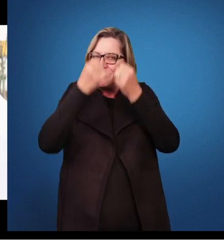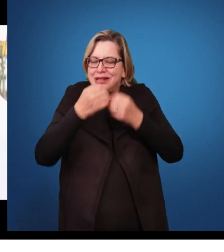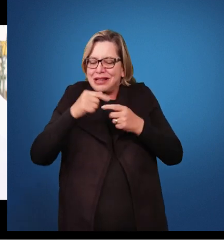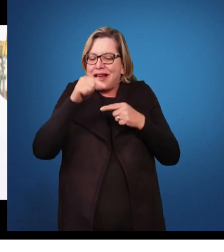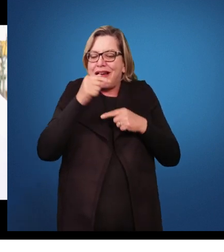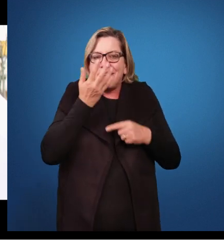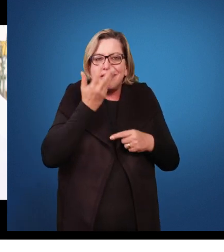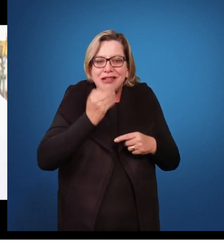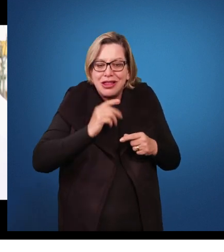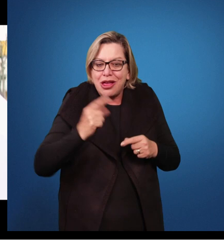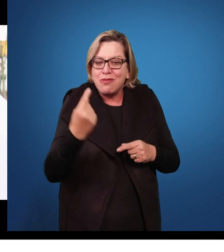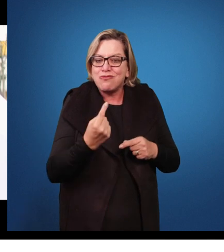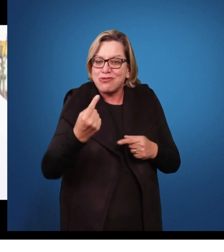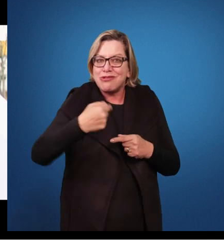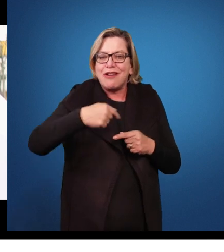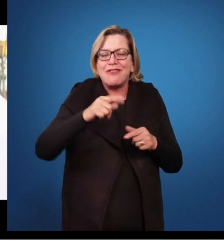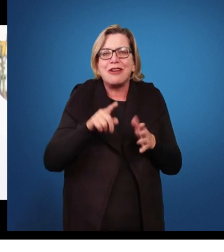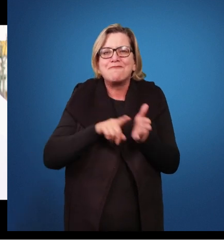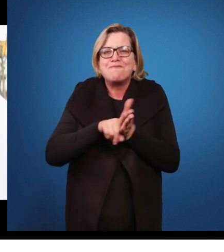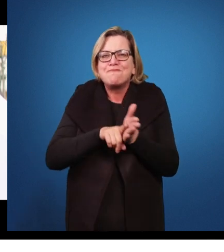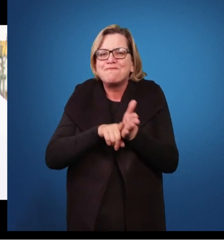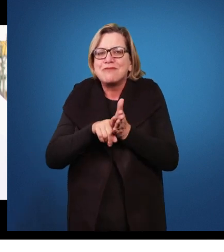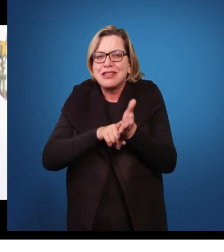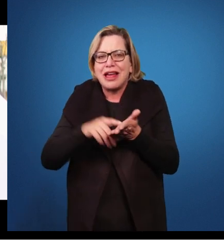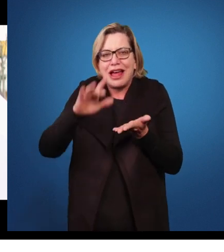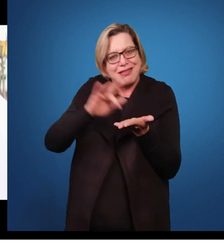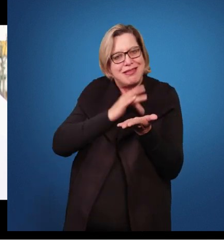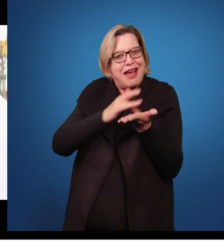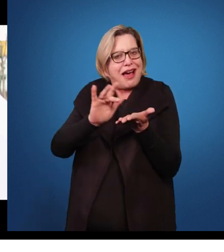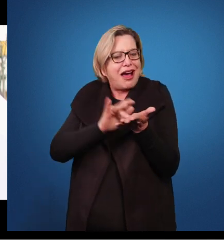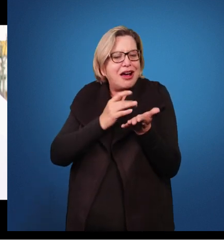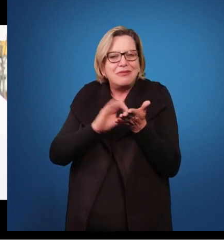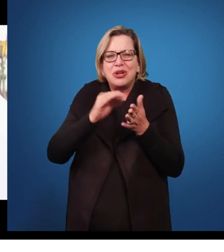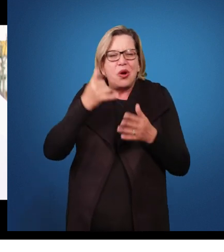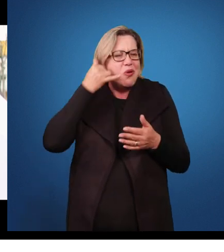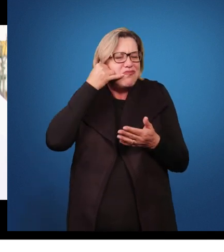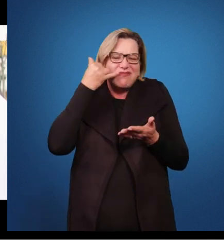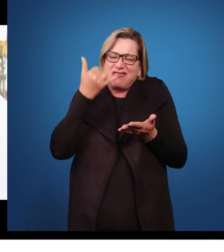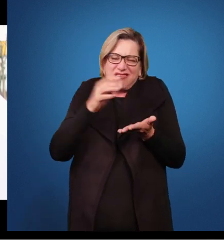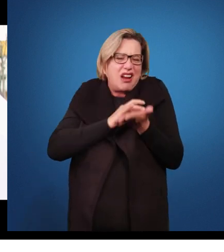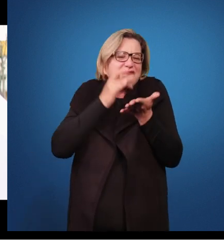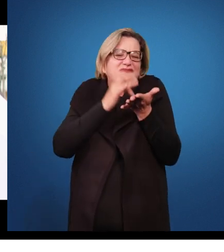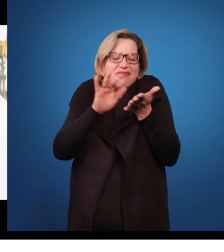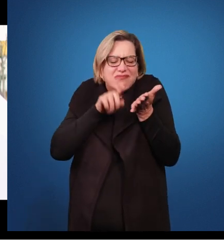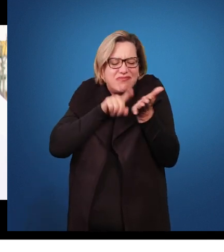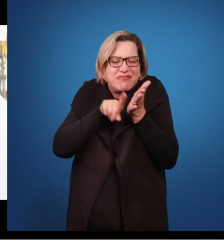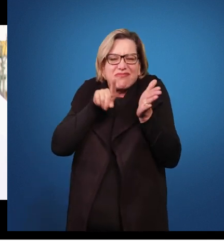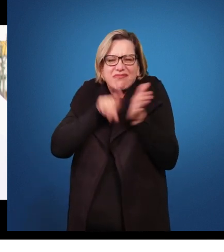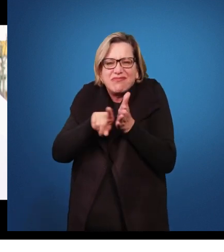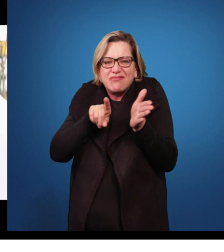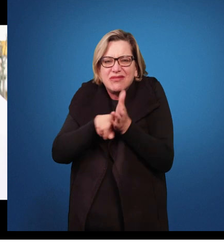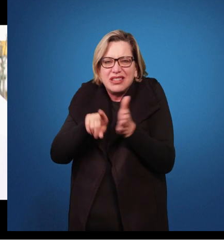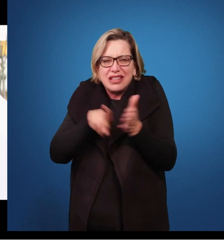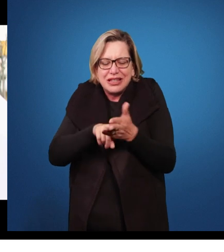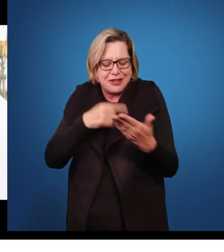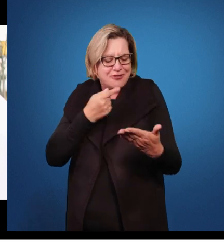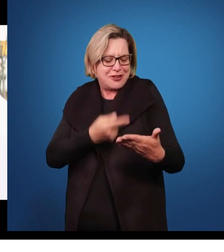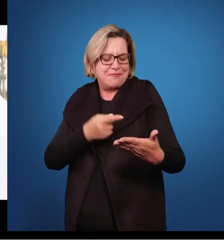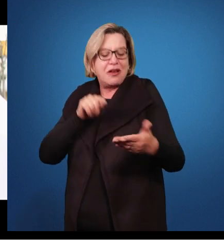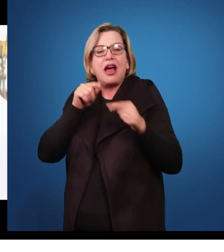Então, são aquelas crianças que pegam tablet ou pegam qualquer celular e conversam lá com o celular. Me diz